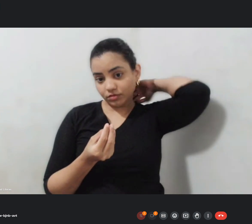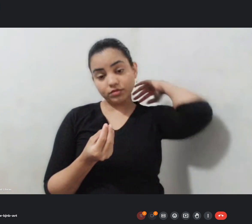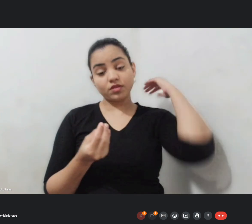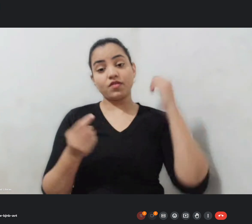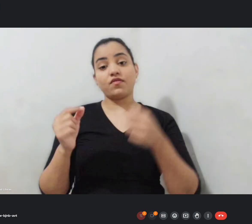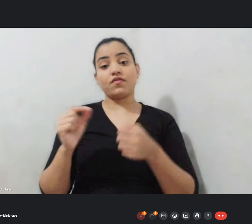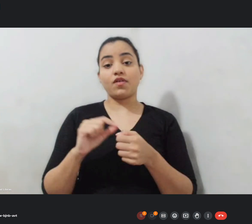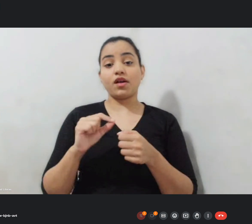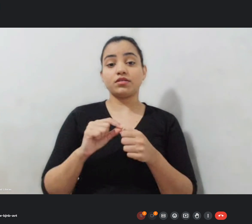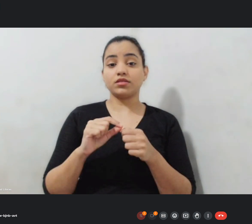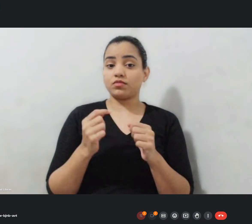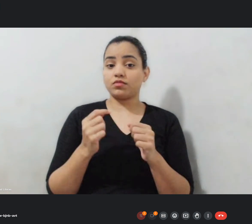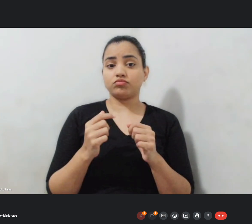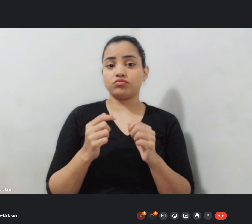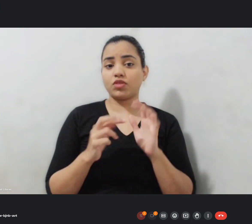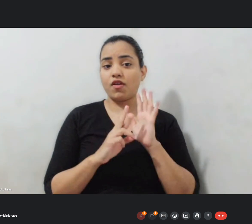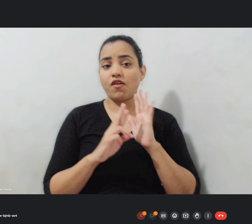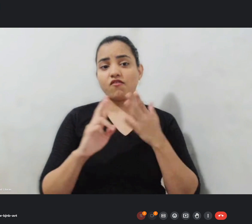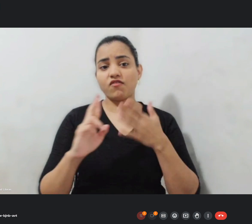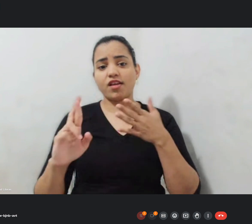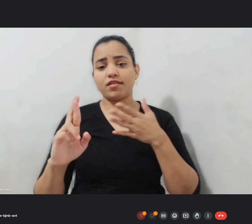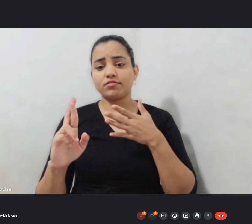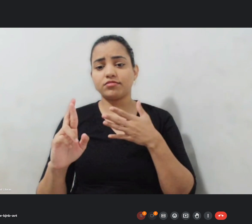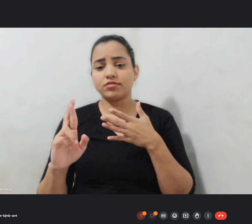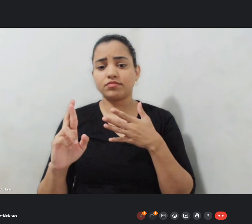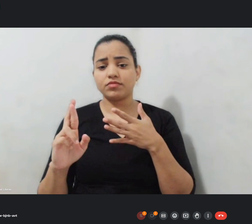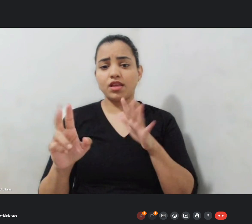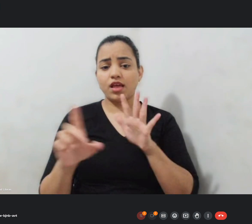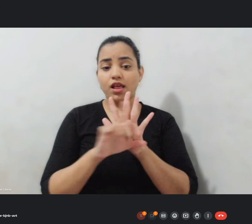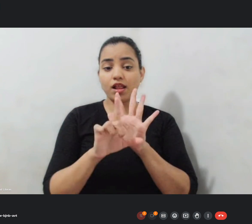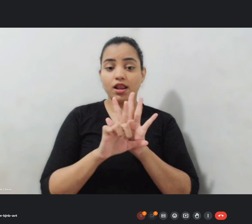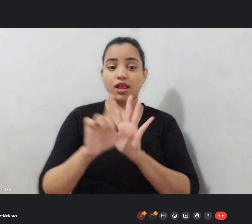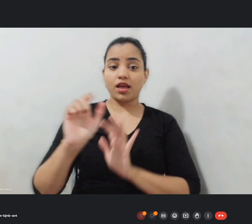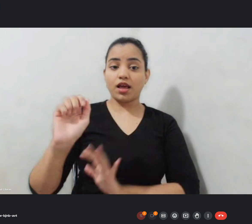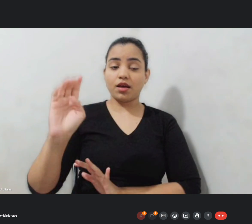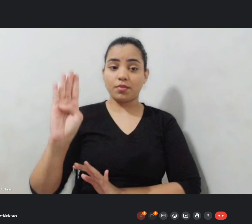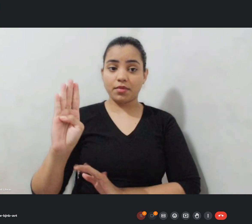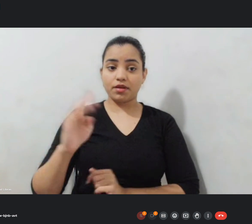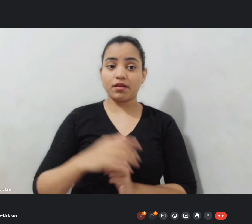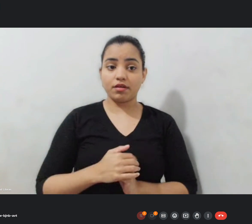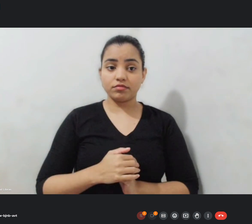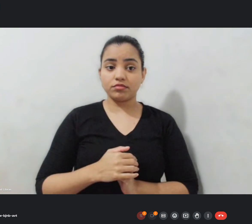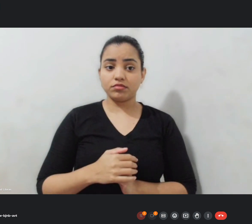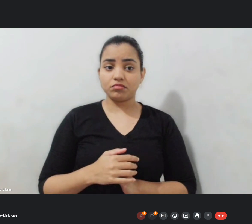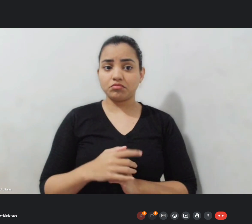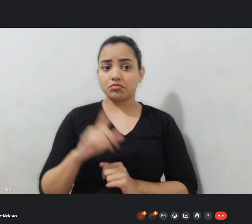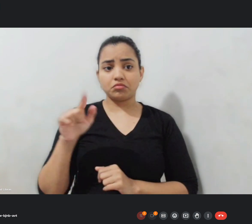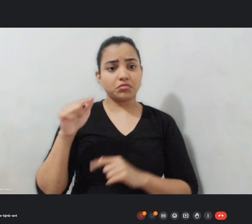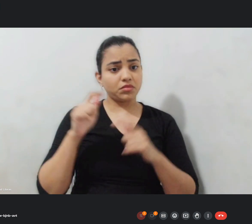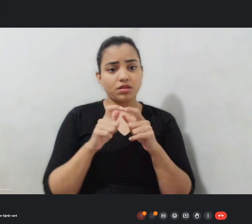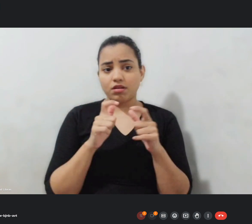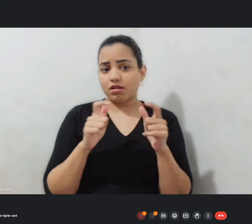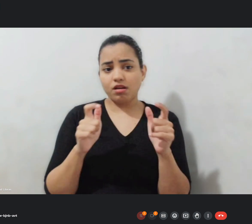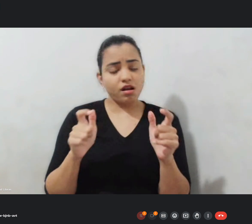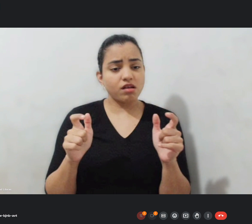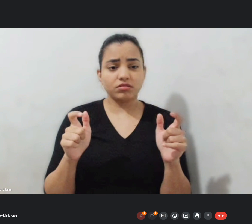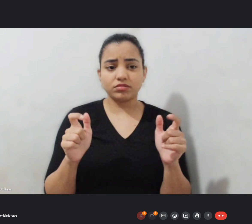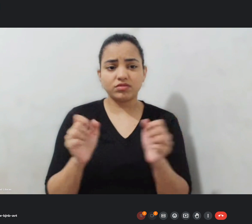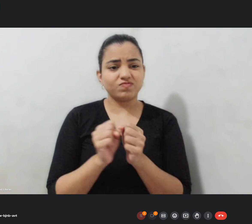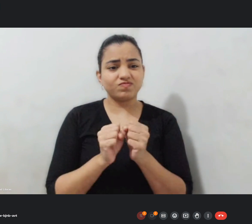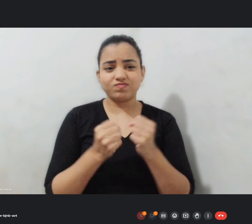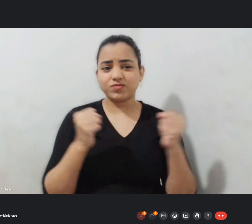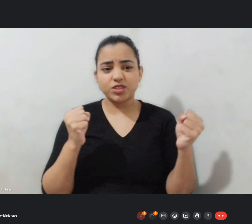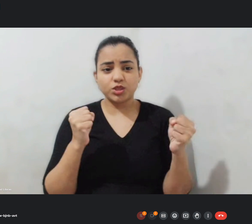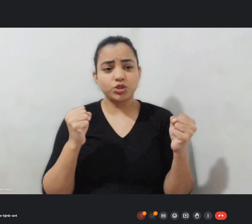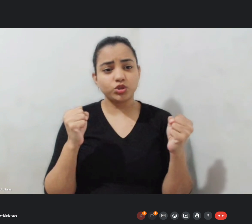referência a a Leal de Blanc que foi uma grande oportunidade que ela deu para todos nós